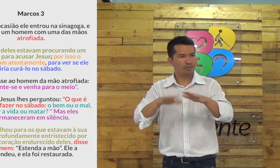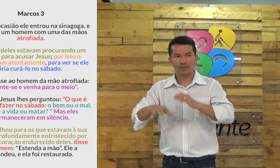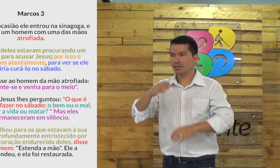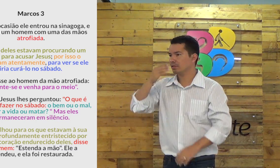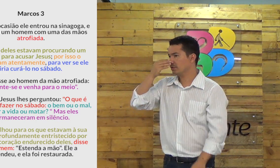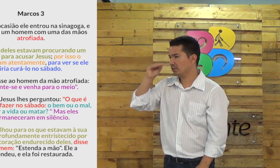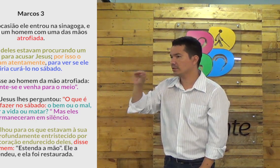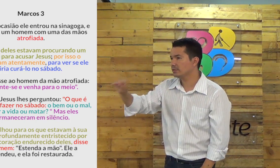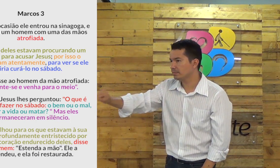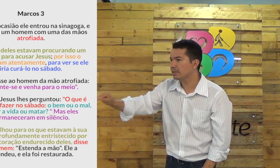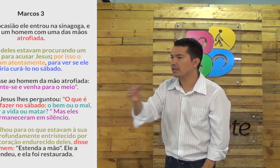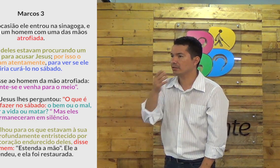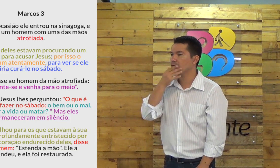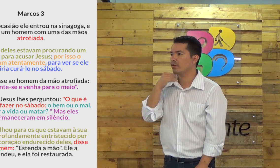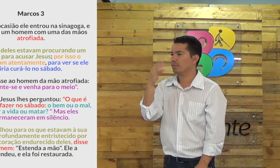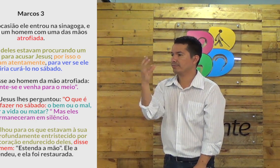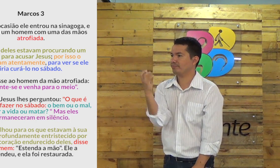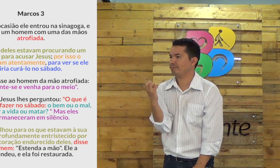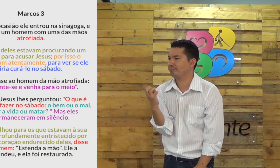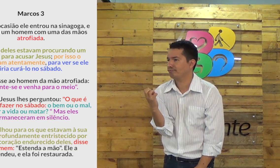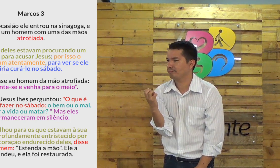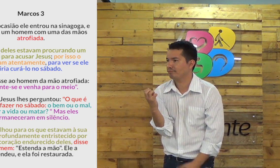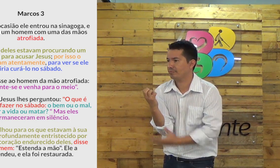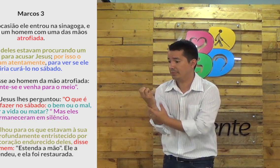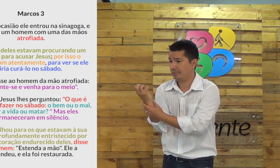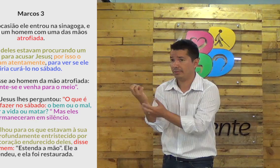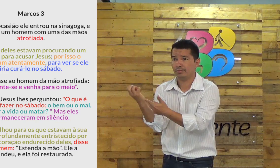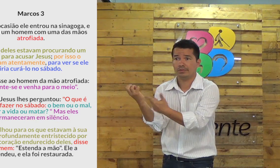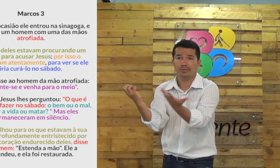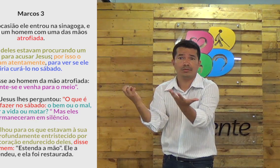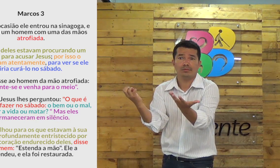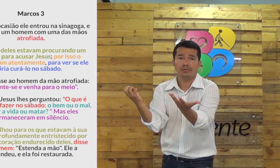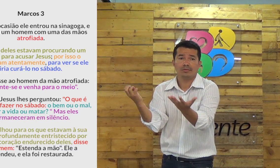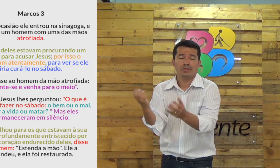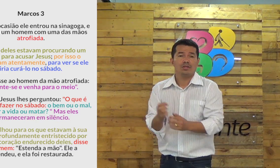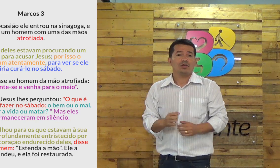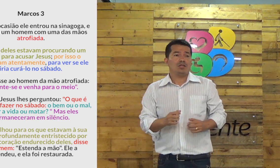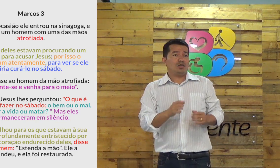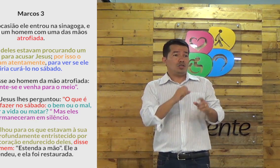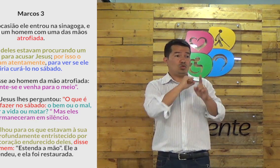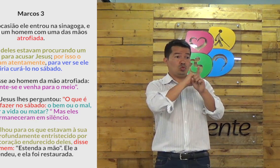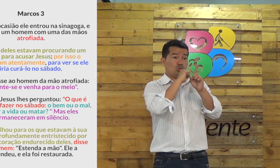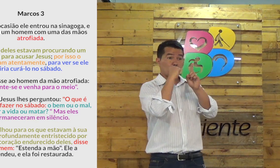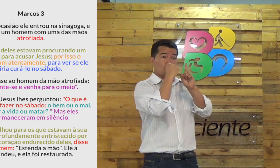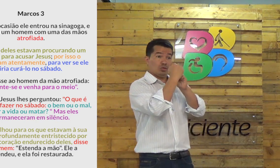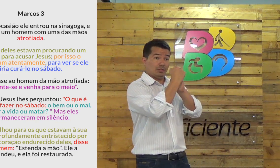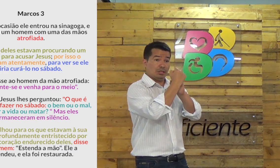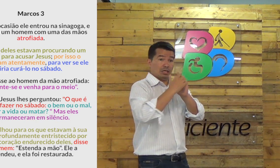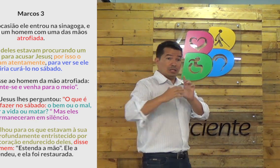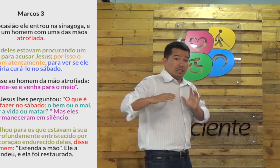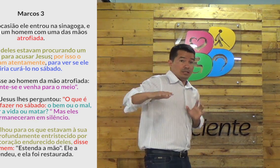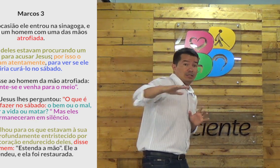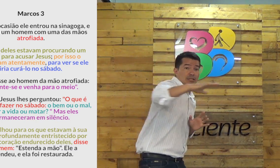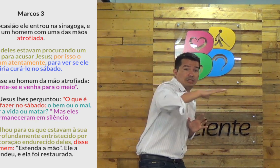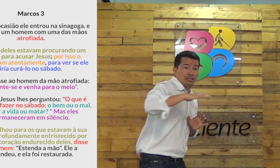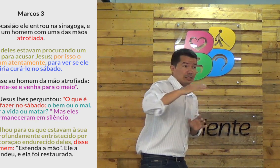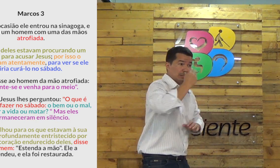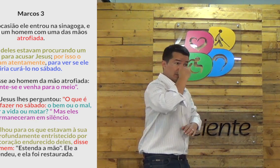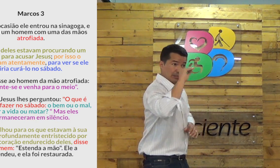Ali, talvez, a família estivesse já desprezando aquele moço porque ele tinha um problema na mão. A sociedade, as